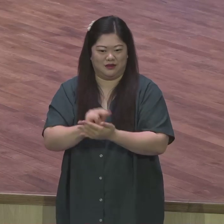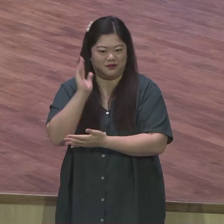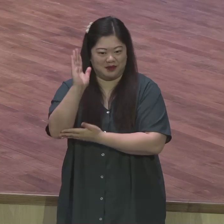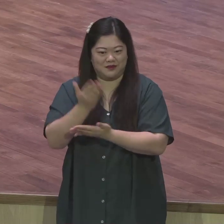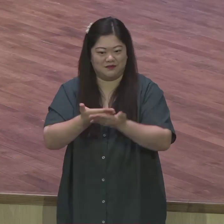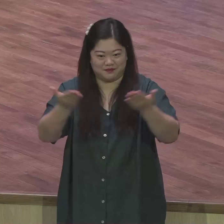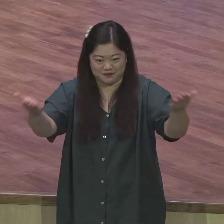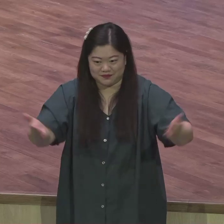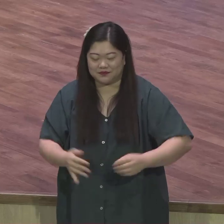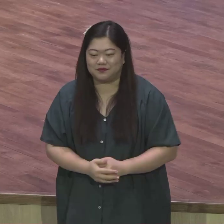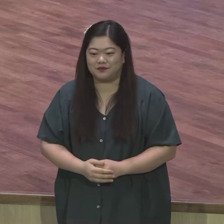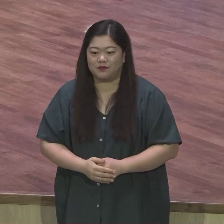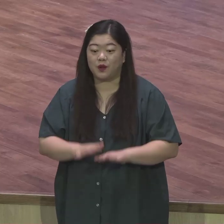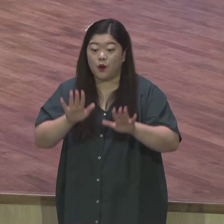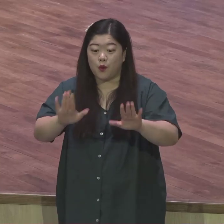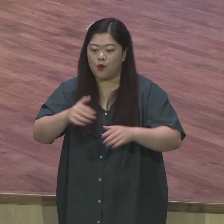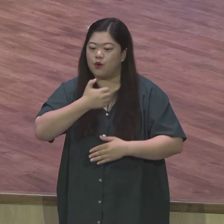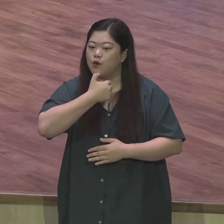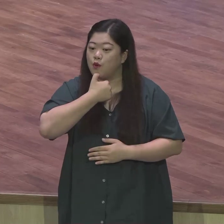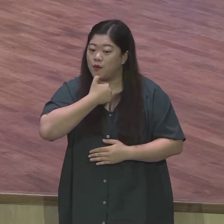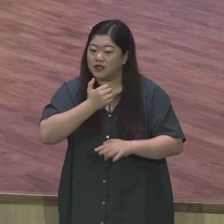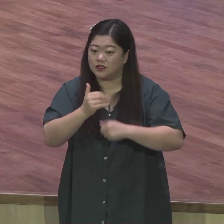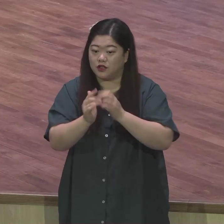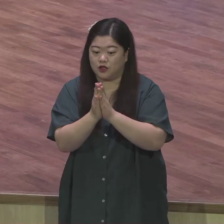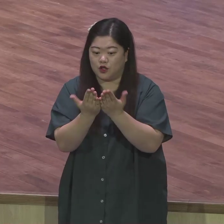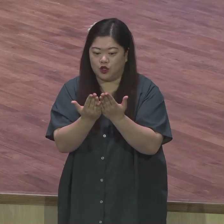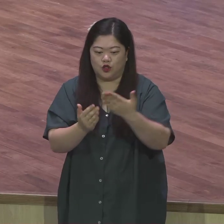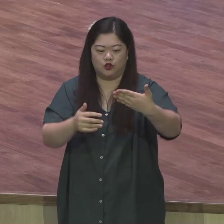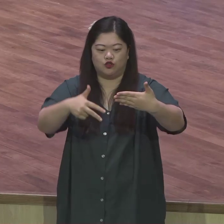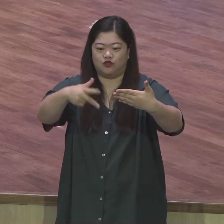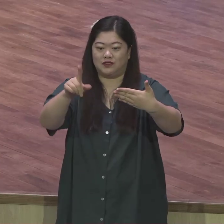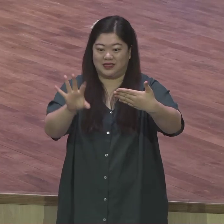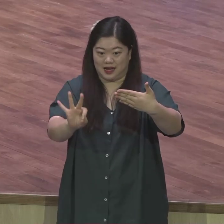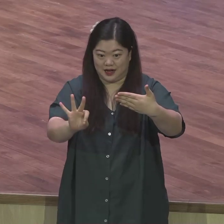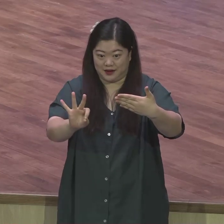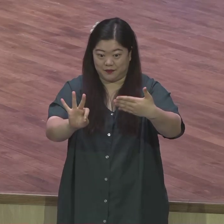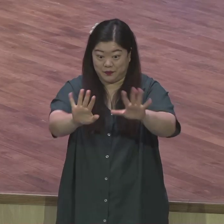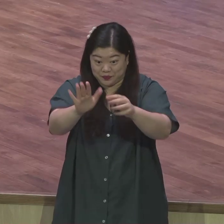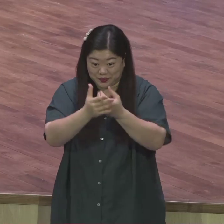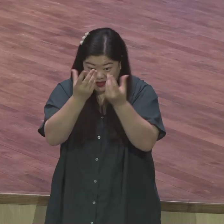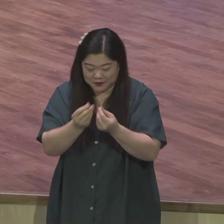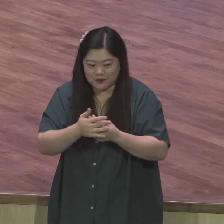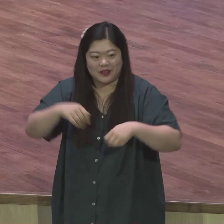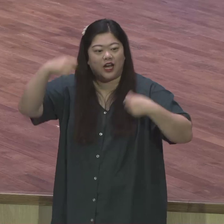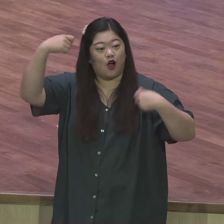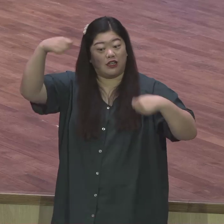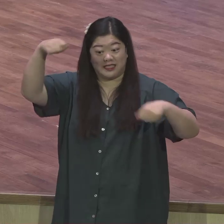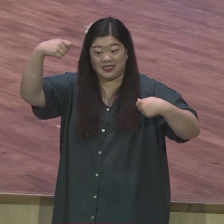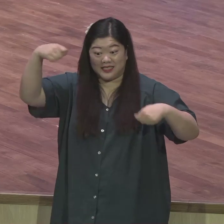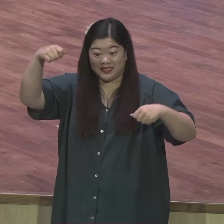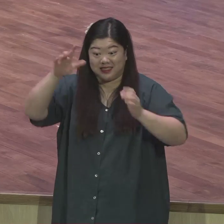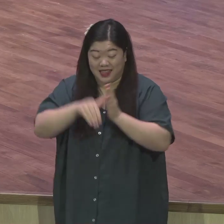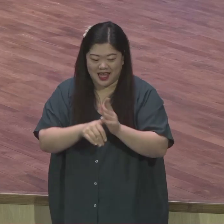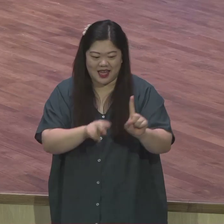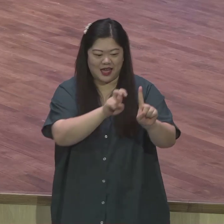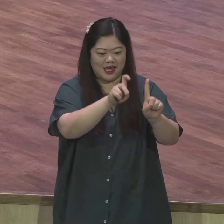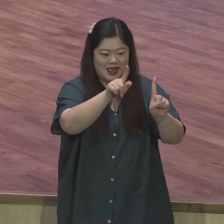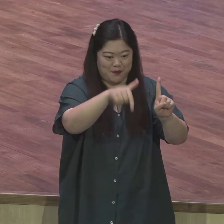로마서 9장은 이제 연극으로 치면 1장 1막이 끝나고 2막이